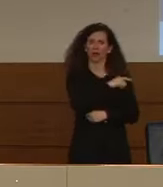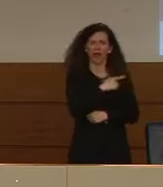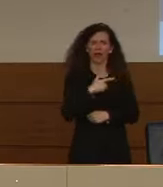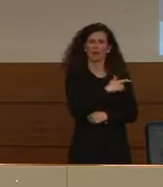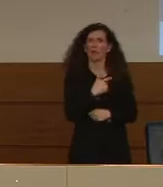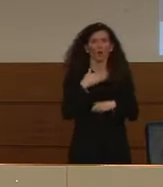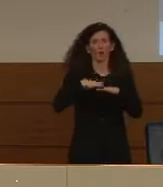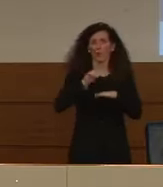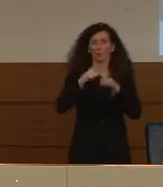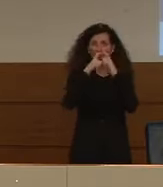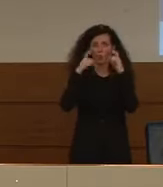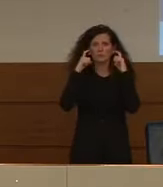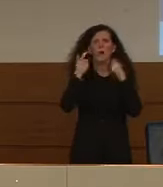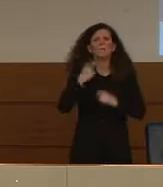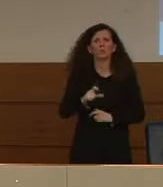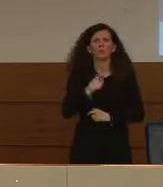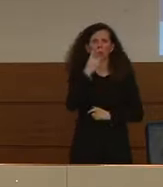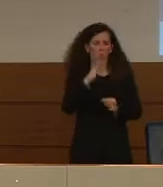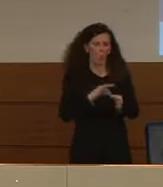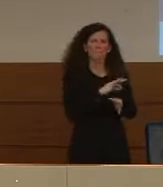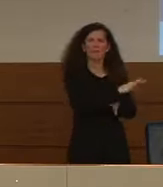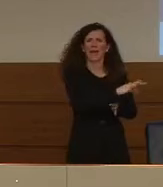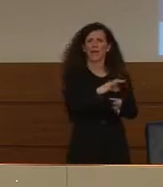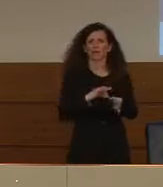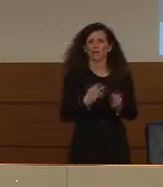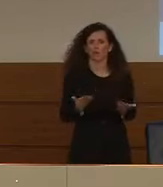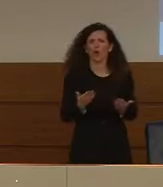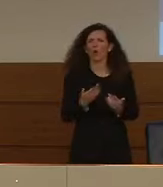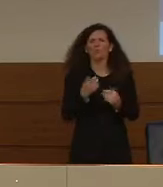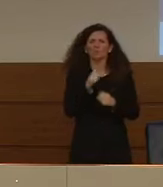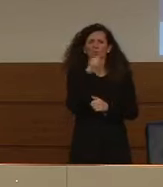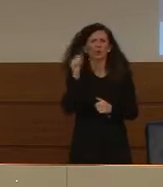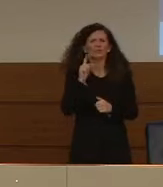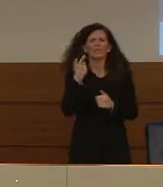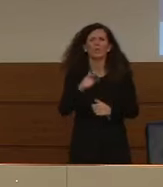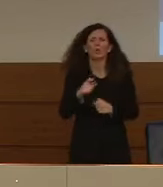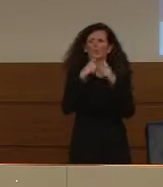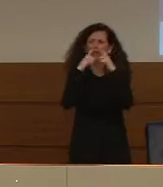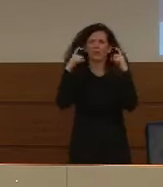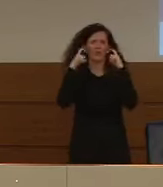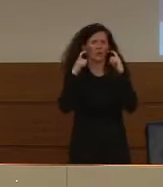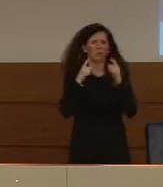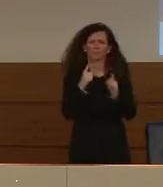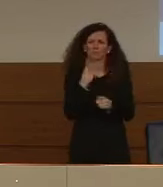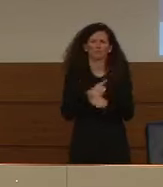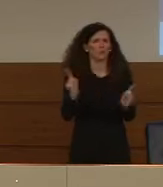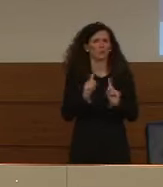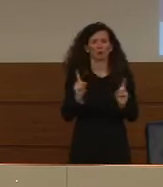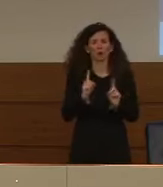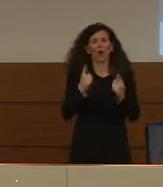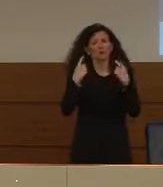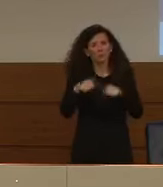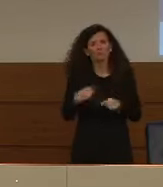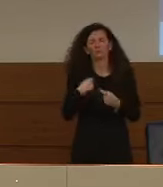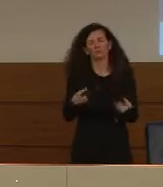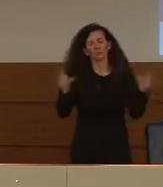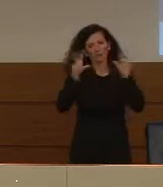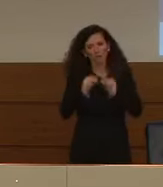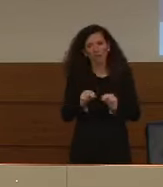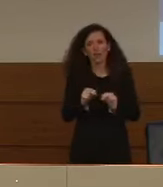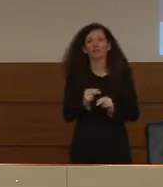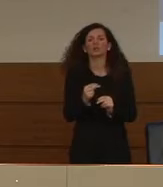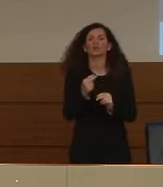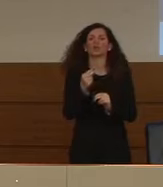a un metro e mezzo di distanza e non c'è nessun motivo di indossarla. Quindi è molto importante ribadire questo perché gli